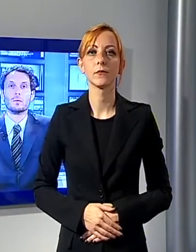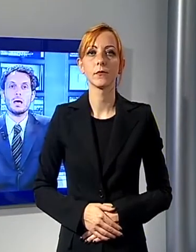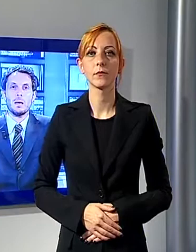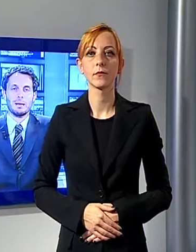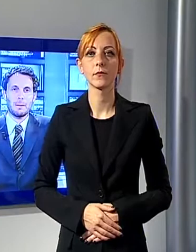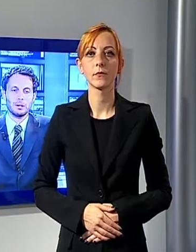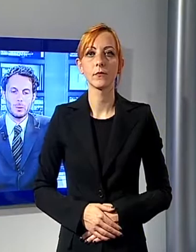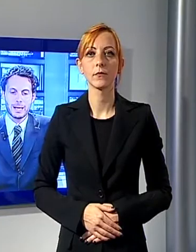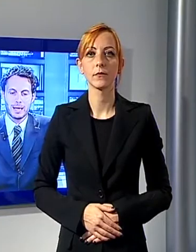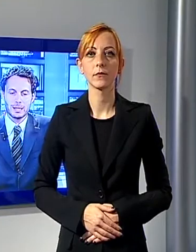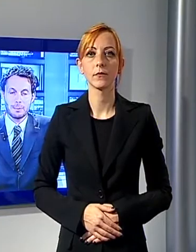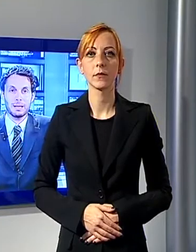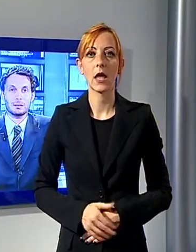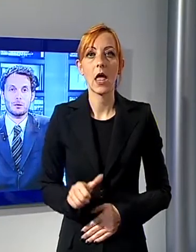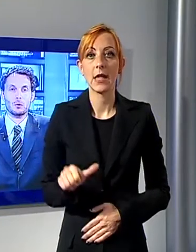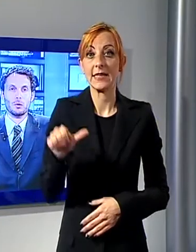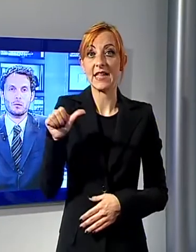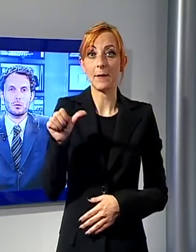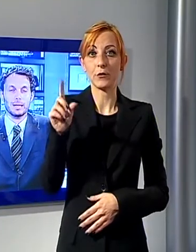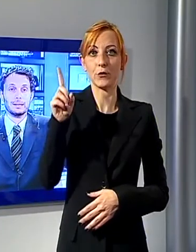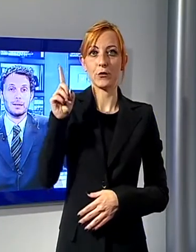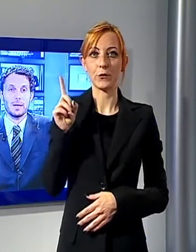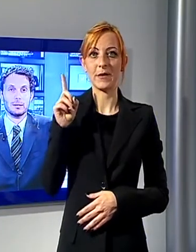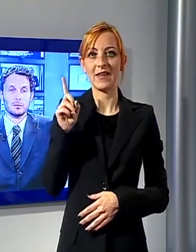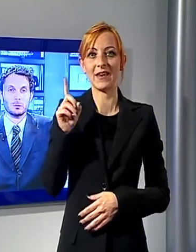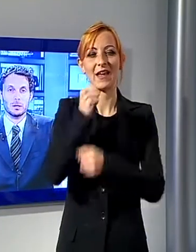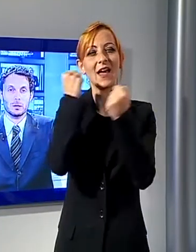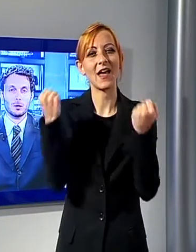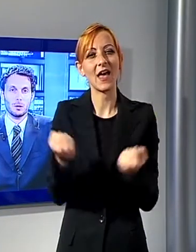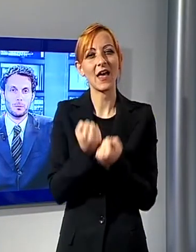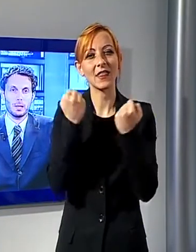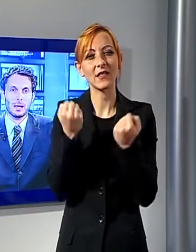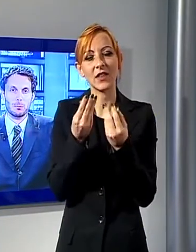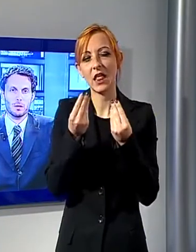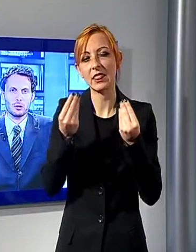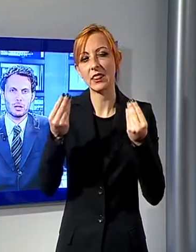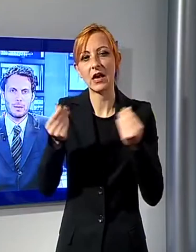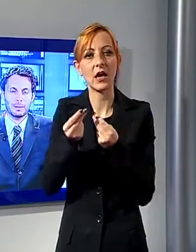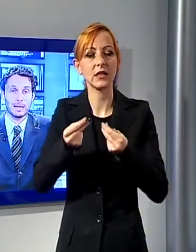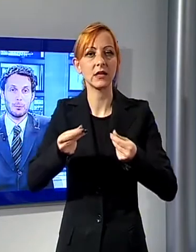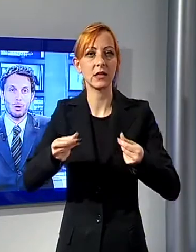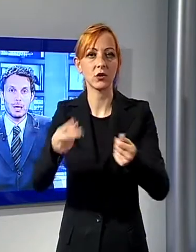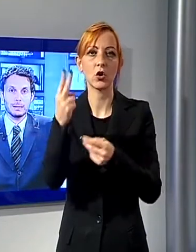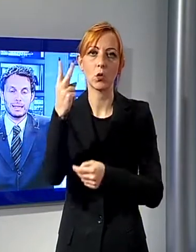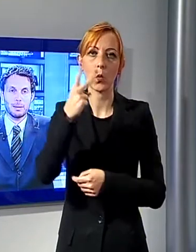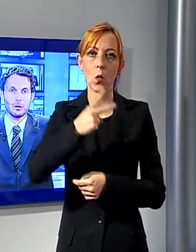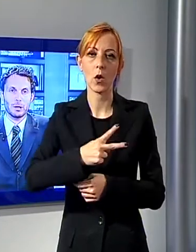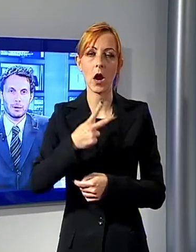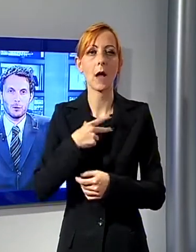Parliamo del weekend appena trascorso, tanti eventi sul territorio della provincia. Partiamo da Camaiore dove